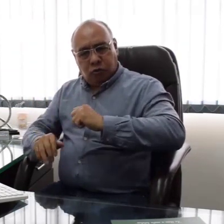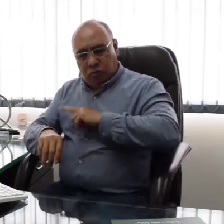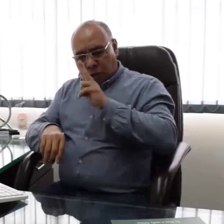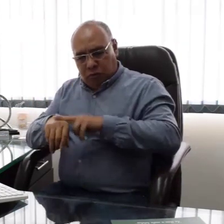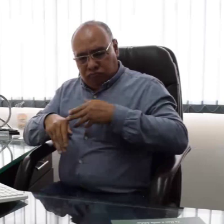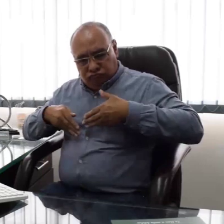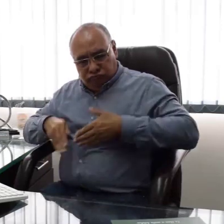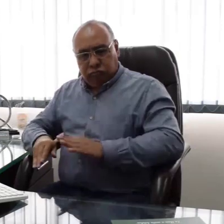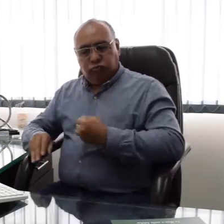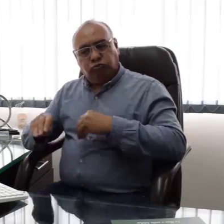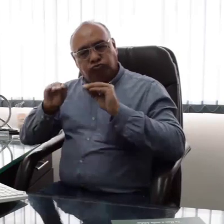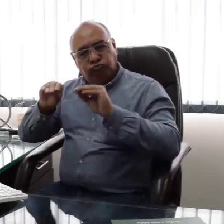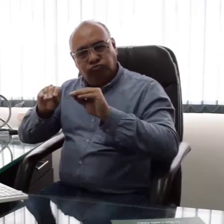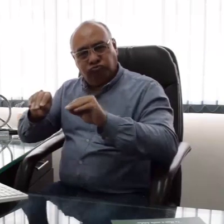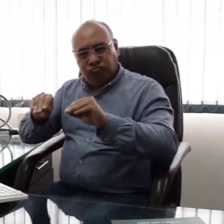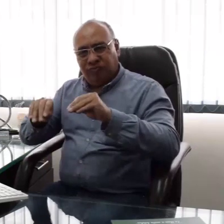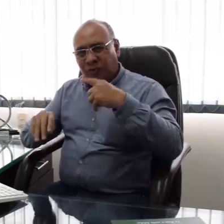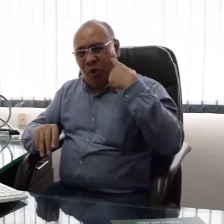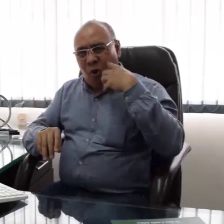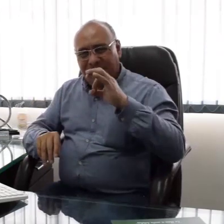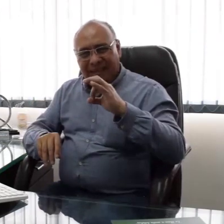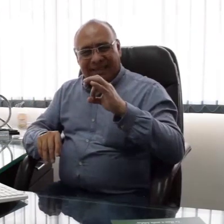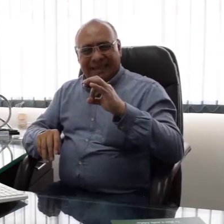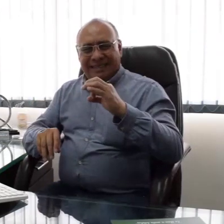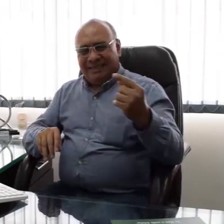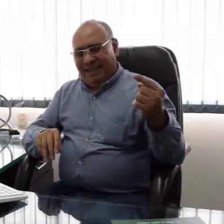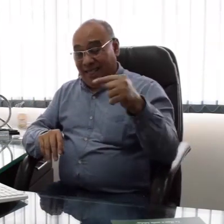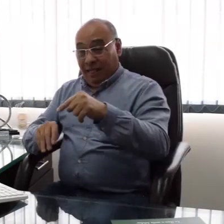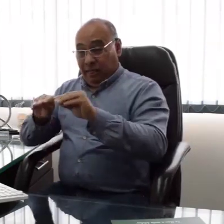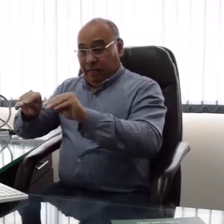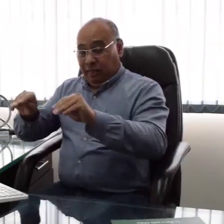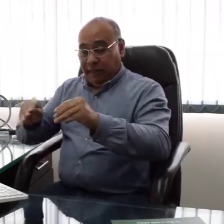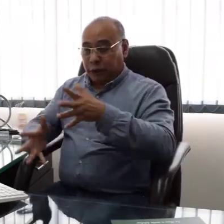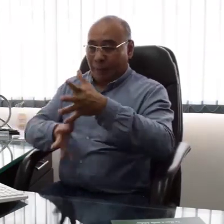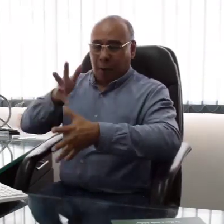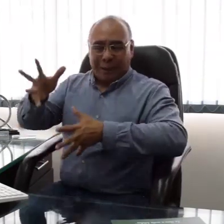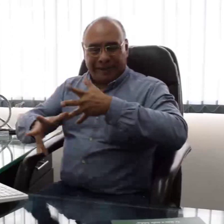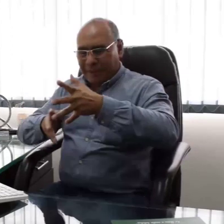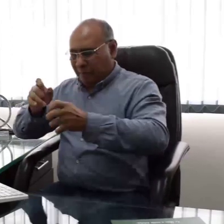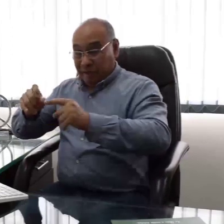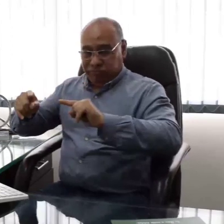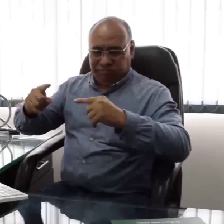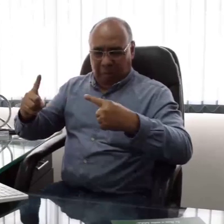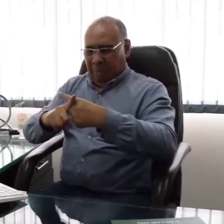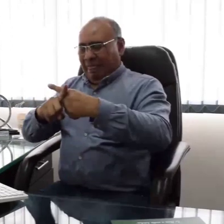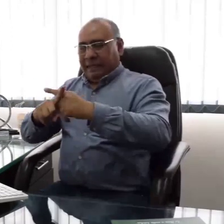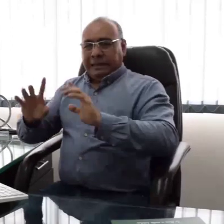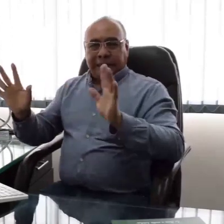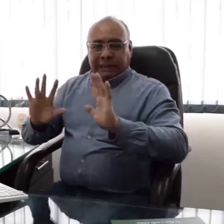titularidad de ser usuarios nativos, lo cual les da el derecho a enseñar su propia lengua sin interferencias lingüísticas de la lengua oral por parte de